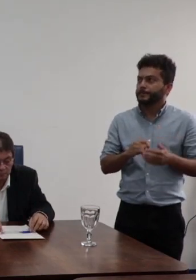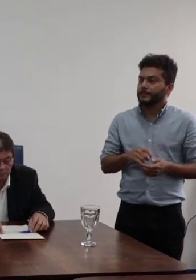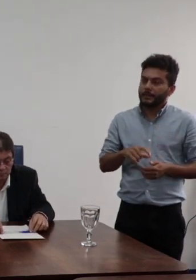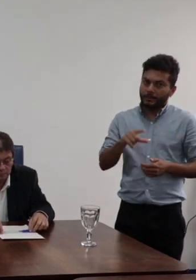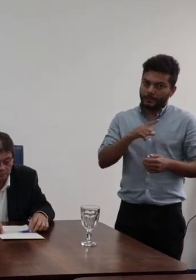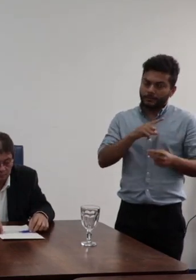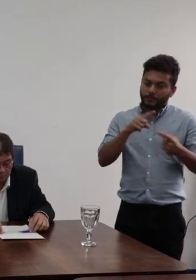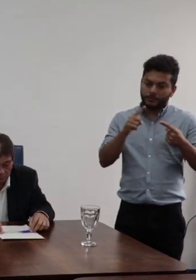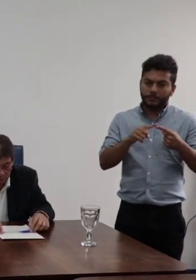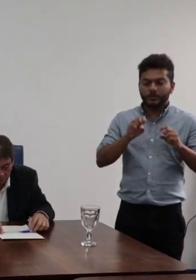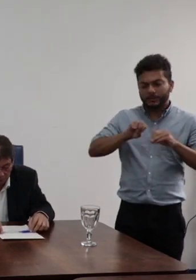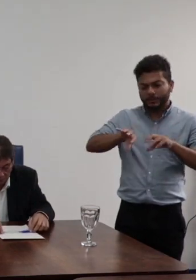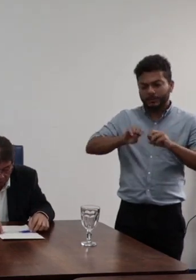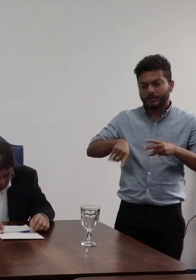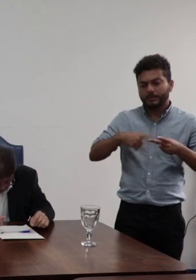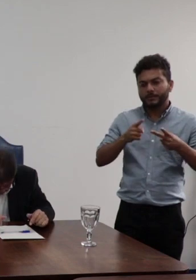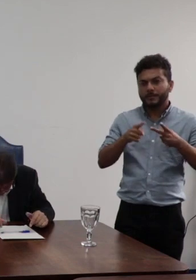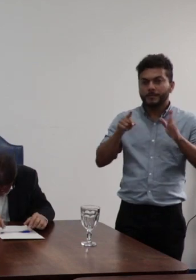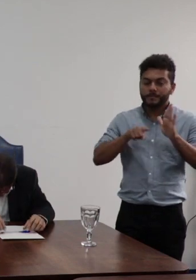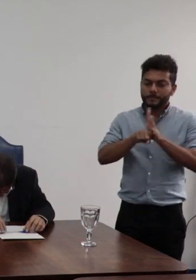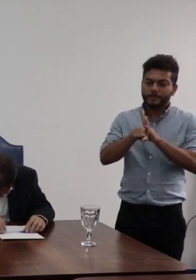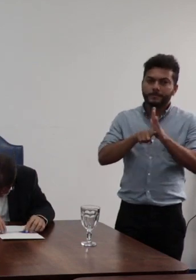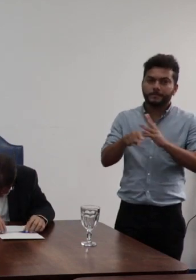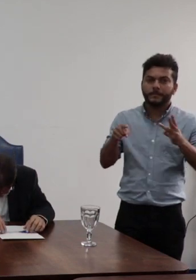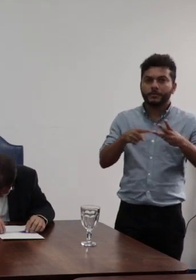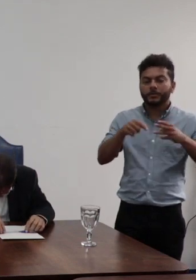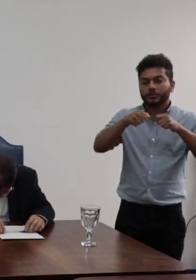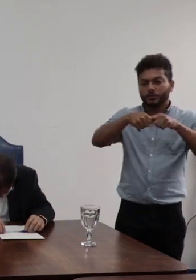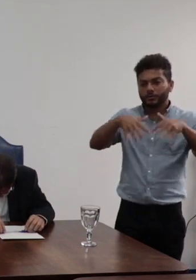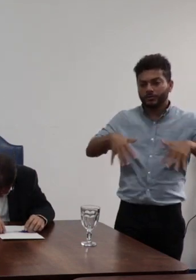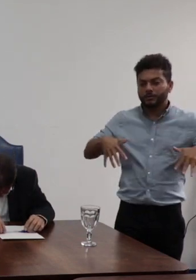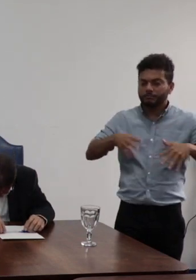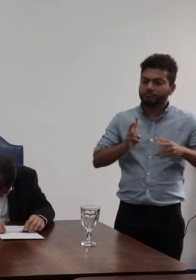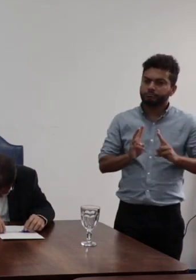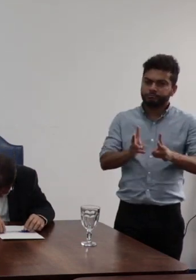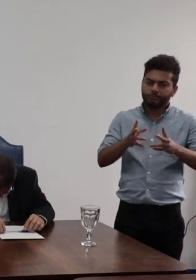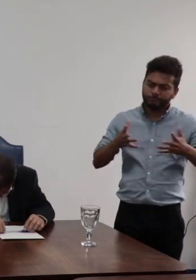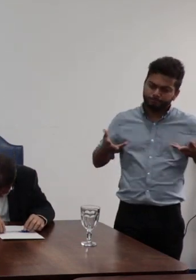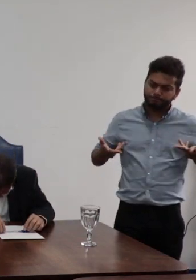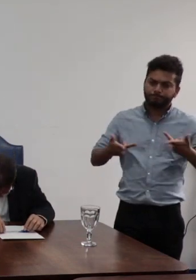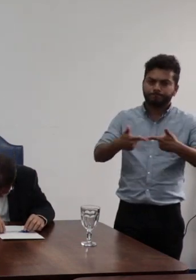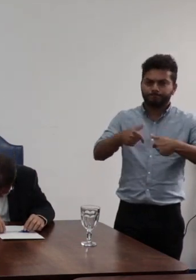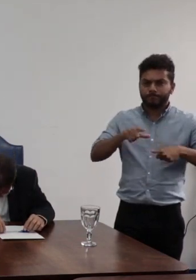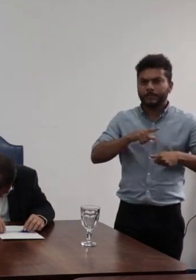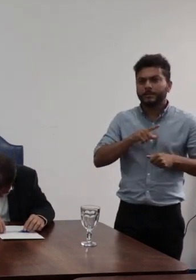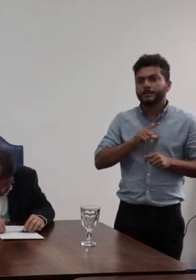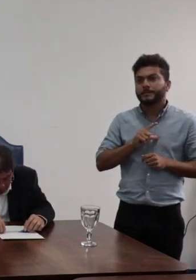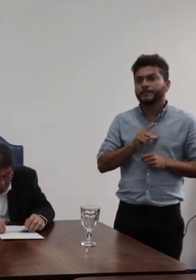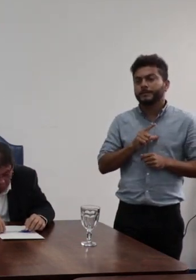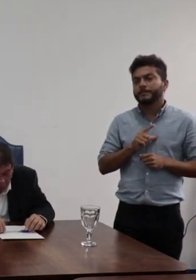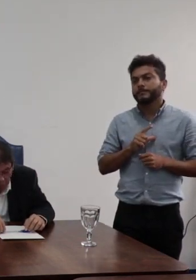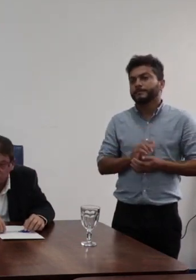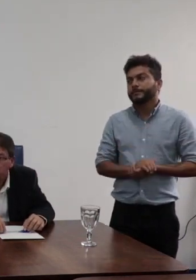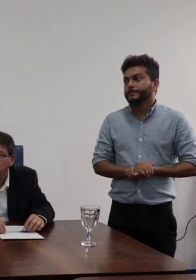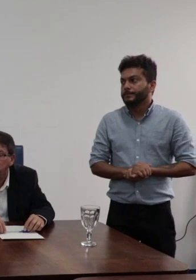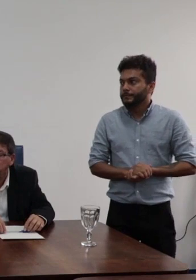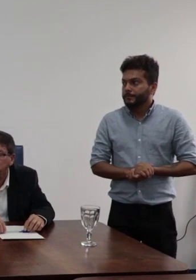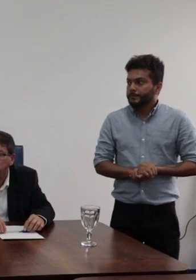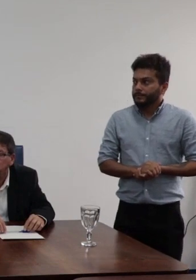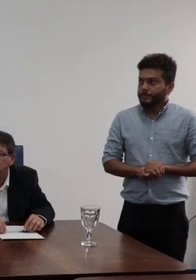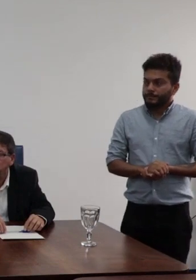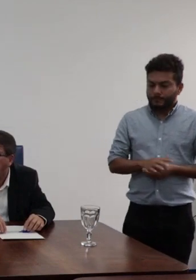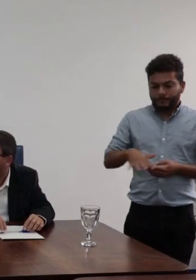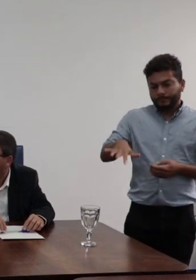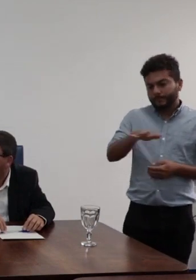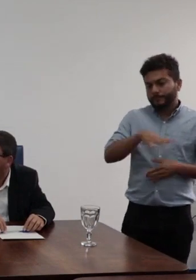ensino que faça pesquisa extensão e tudo isso com validade e muito vinculado ao território